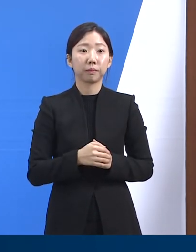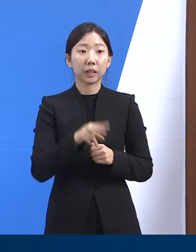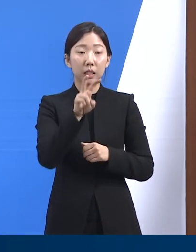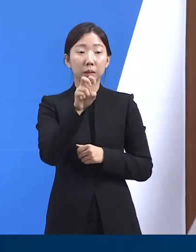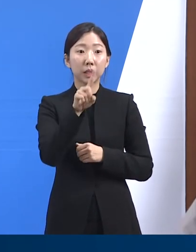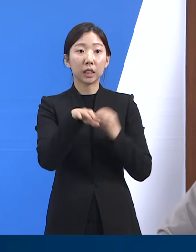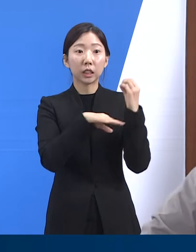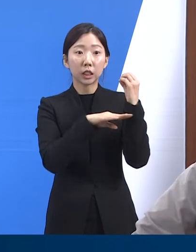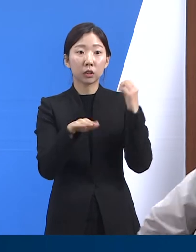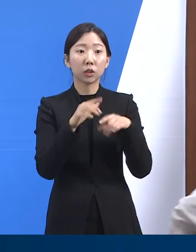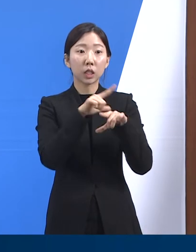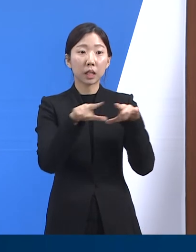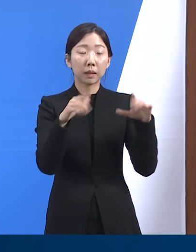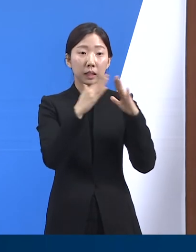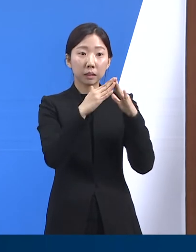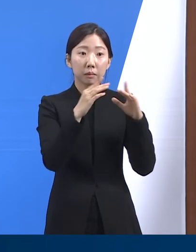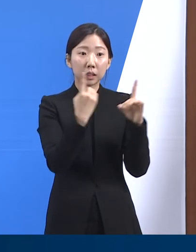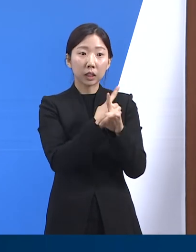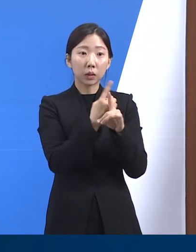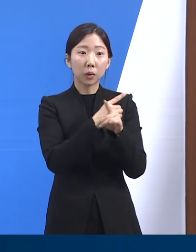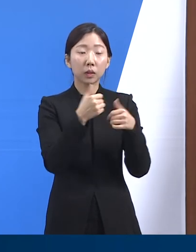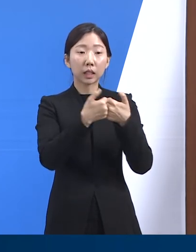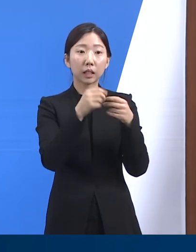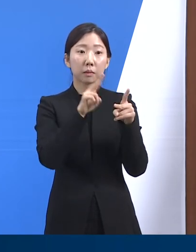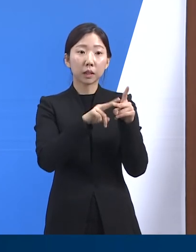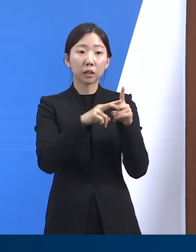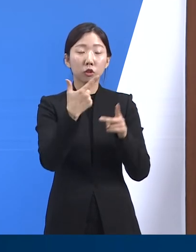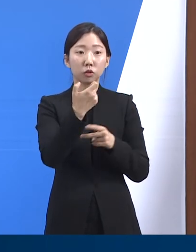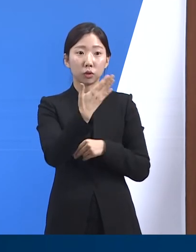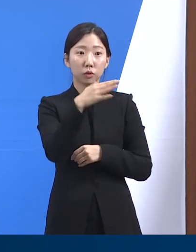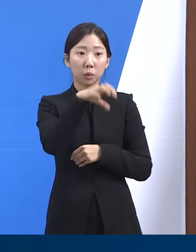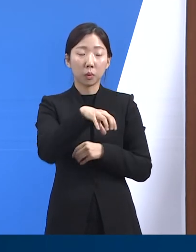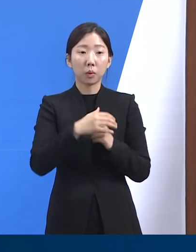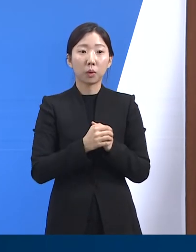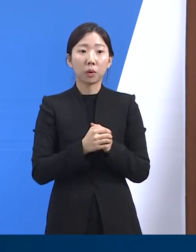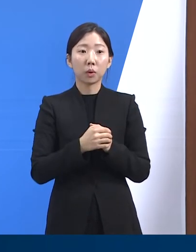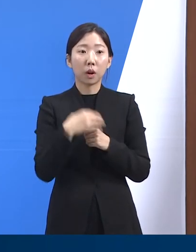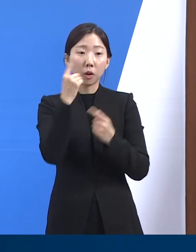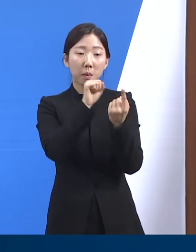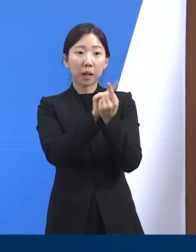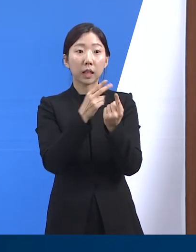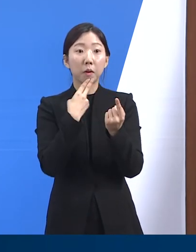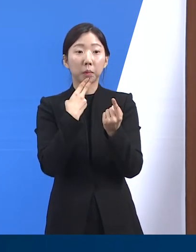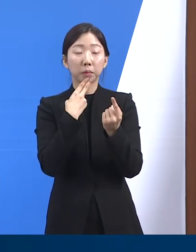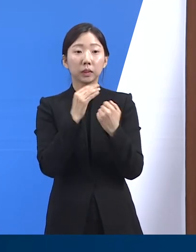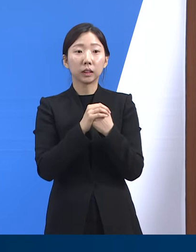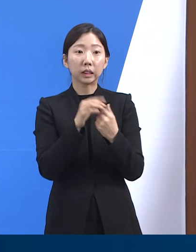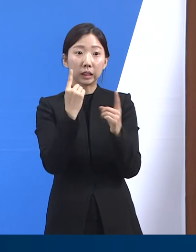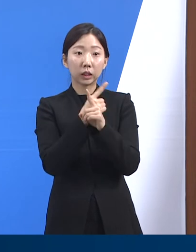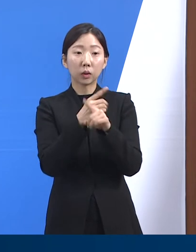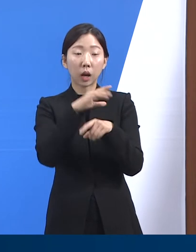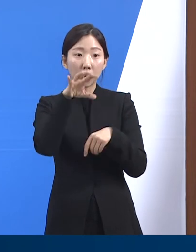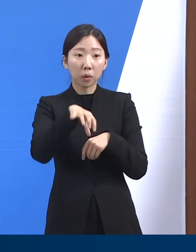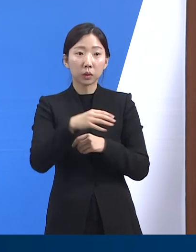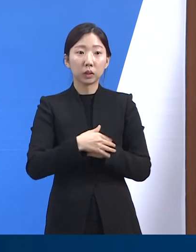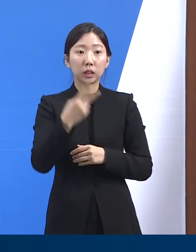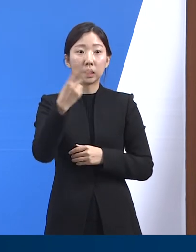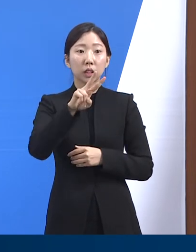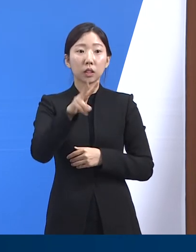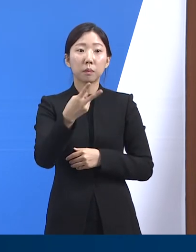기준 일반관리구는 재택치료 오류상담센터는 69개소이며 비대면 진료가 가능한 동네 병원은 2